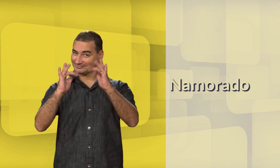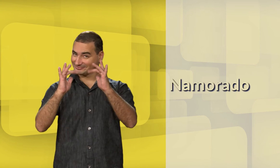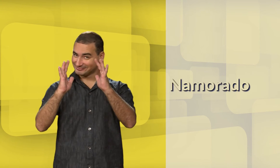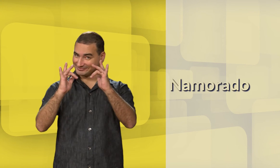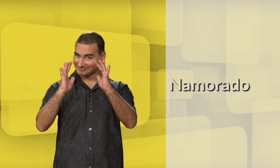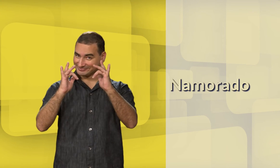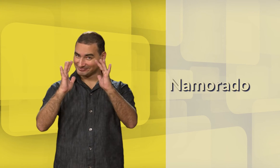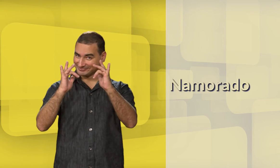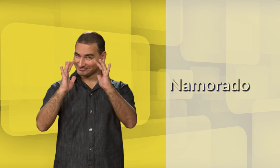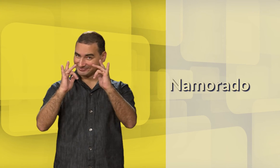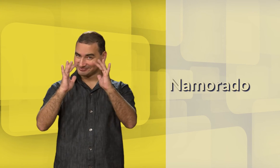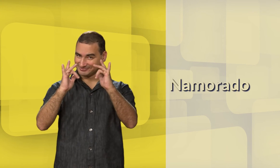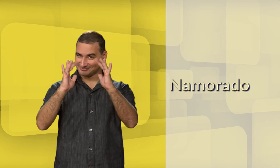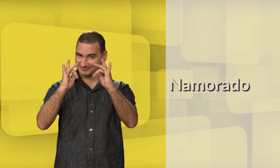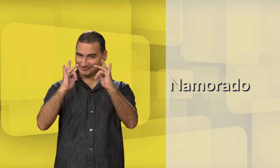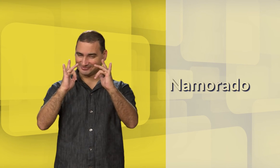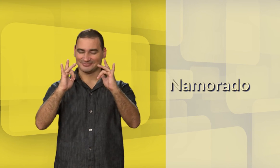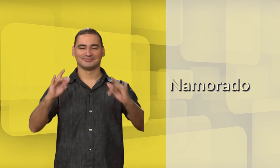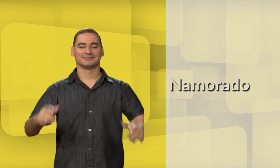Namorado